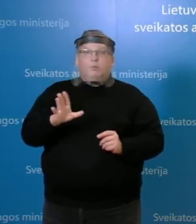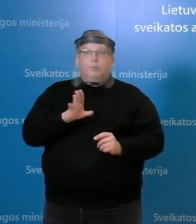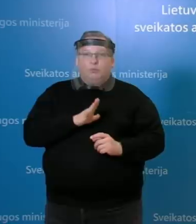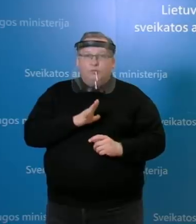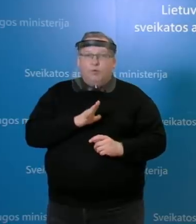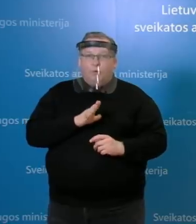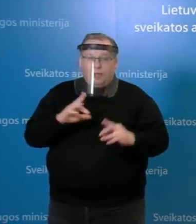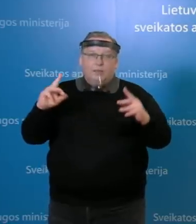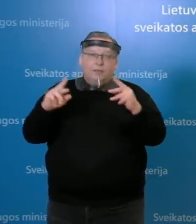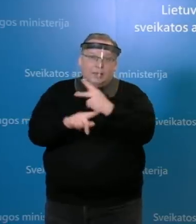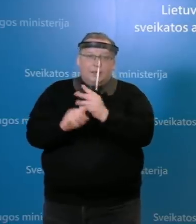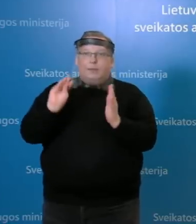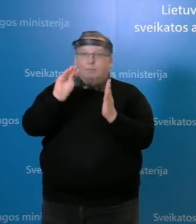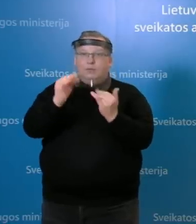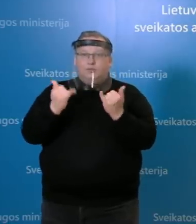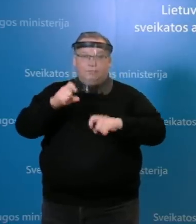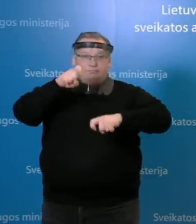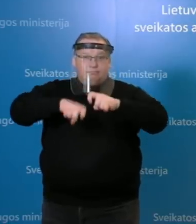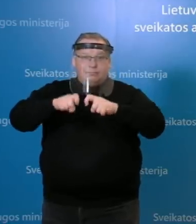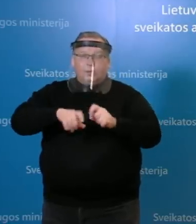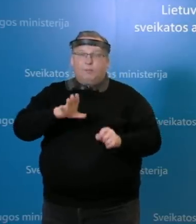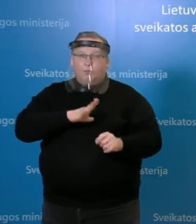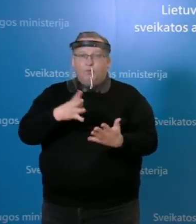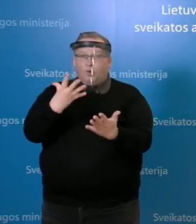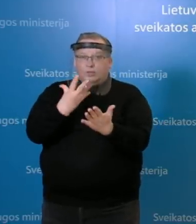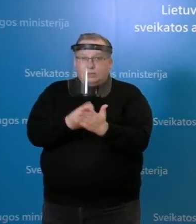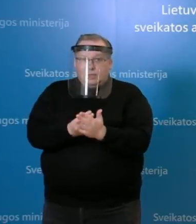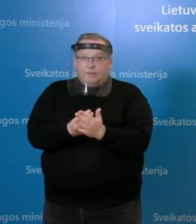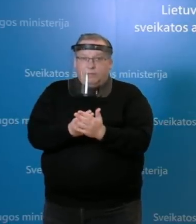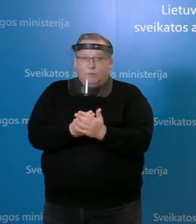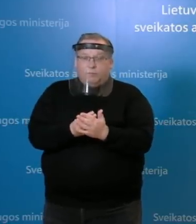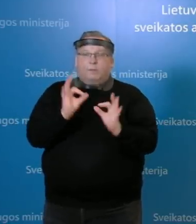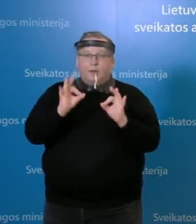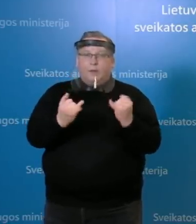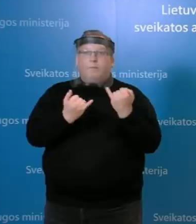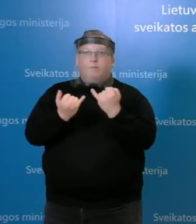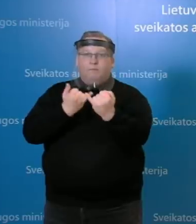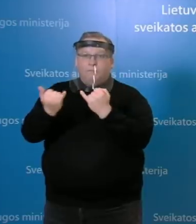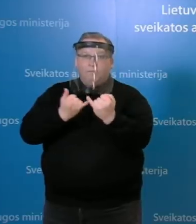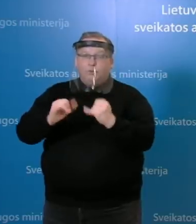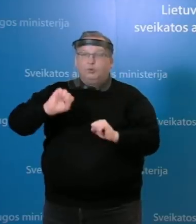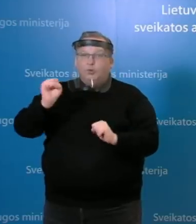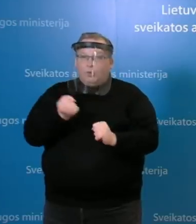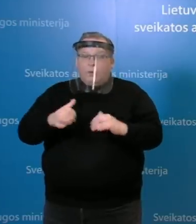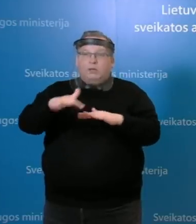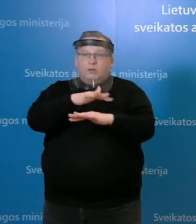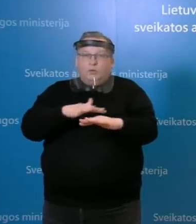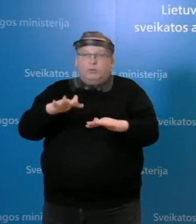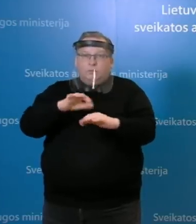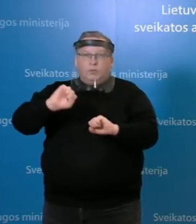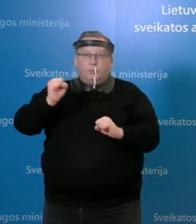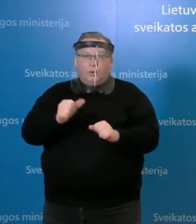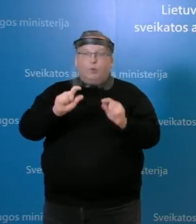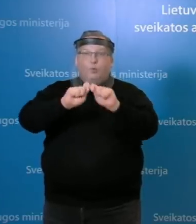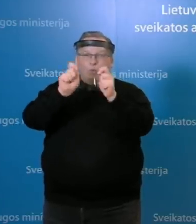sisteminę klaidą. Šiandien tikrai patikriname tiek ir savo sistemos, kalbėjome su kolegomis iš Nacionalinio visuomenės veikatos centraų